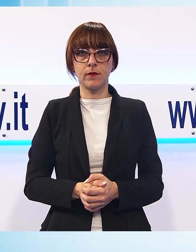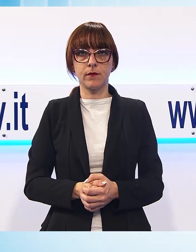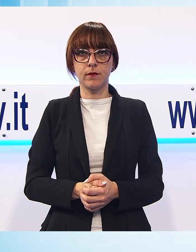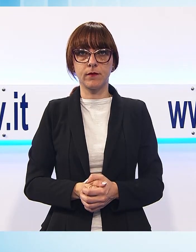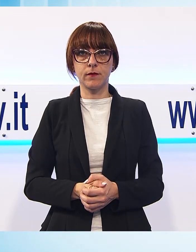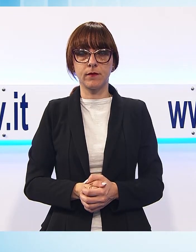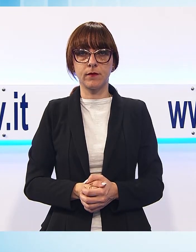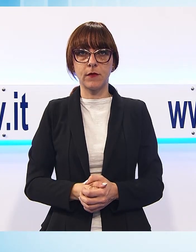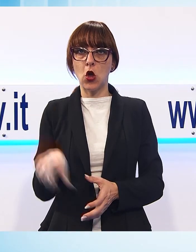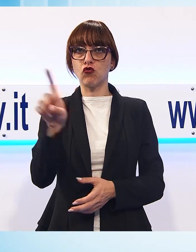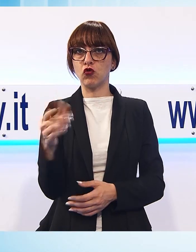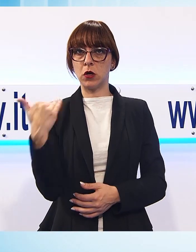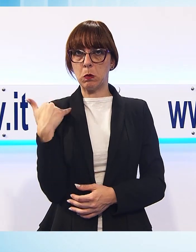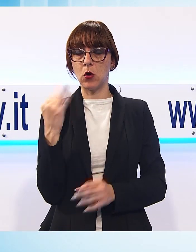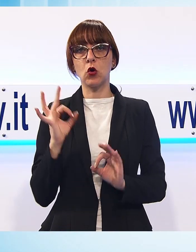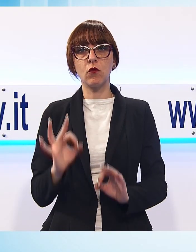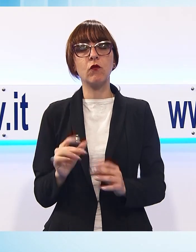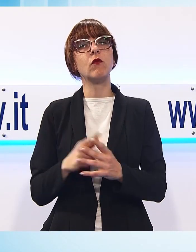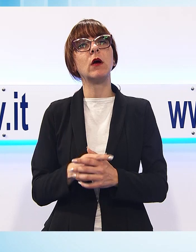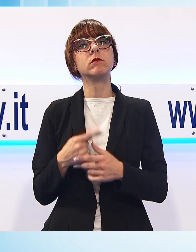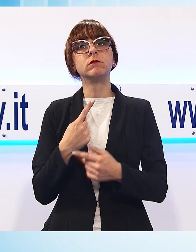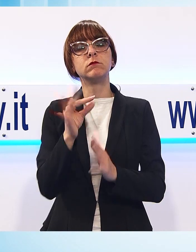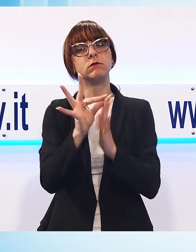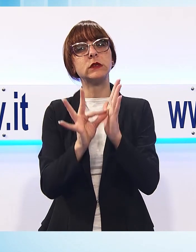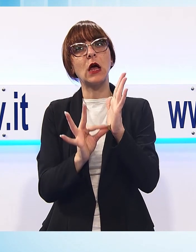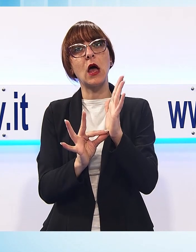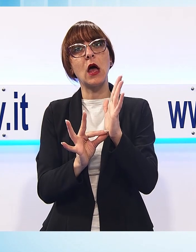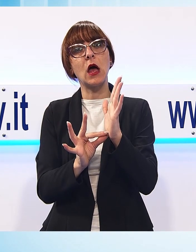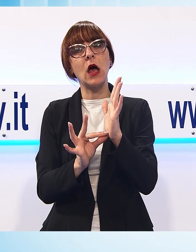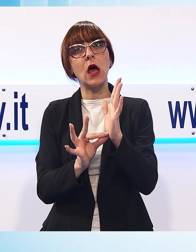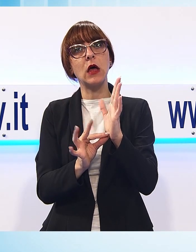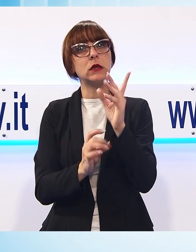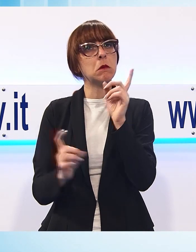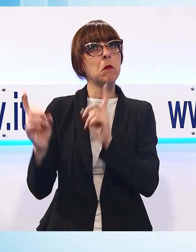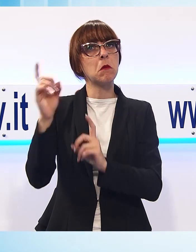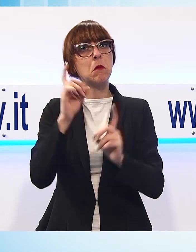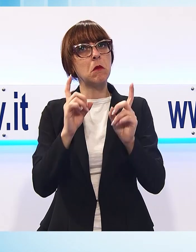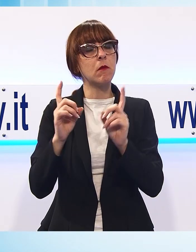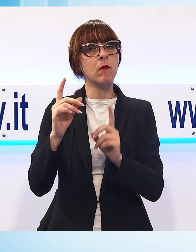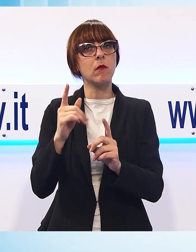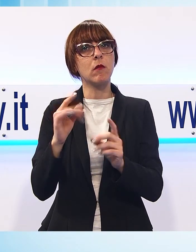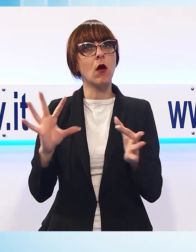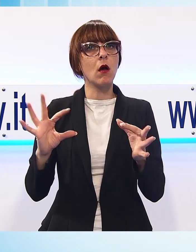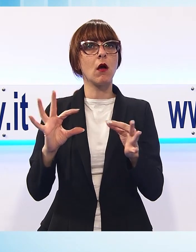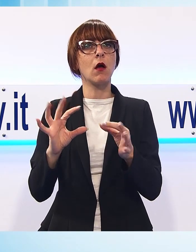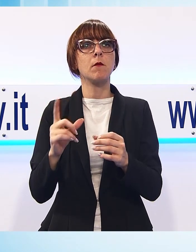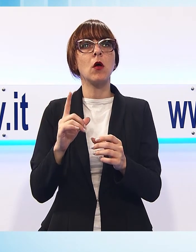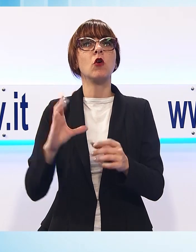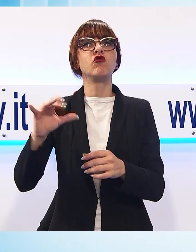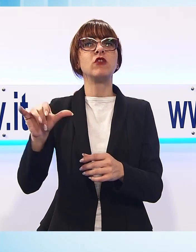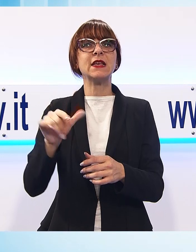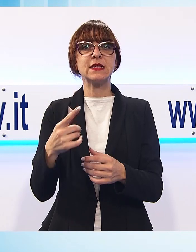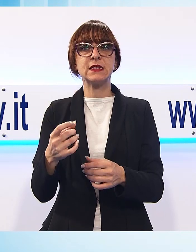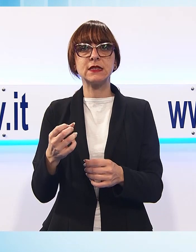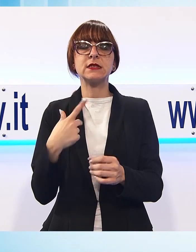Nei giorni scorsi vi abbiamo fornito i dati allarmanti che sono stati comunicati dalla CISL per